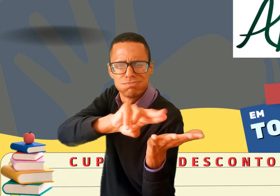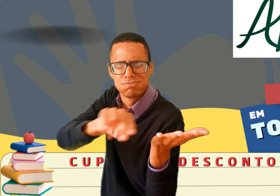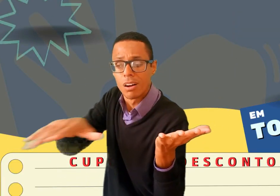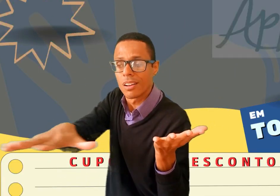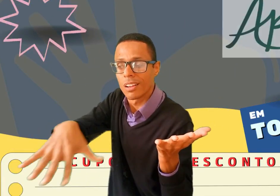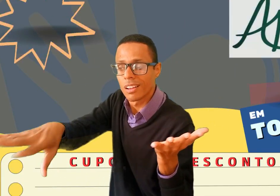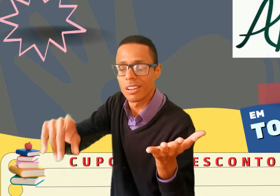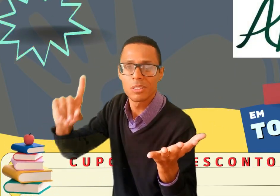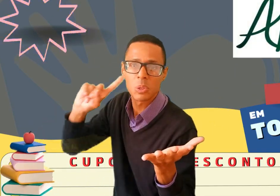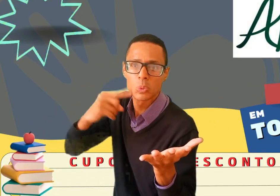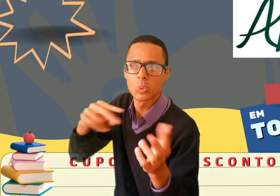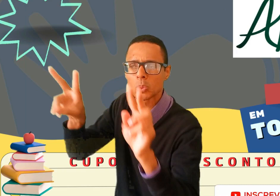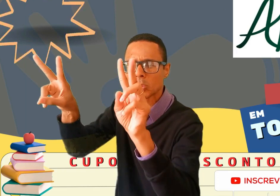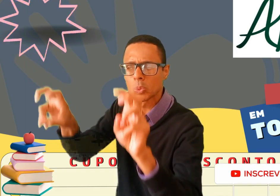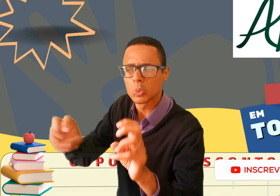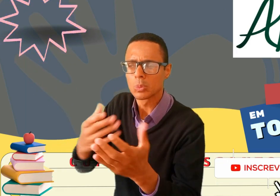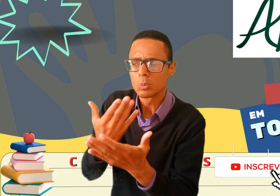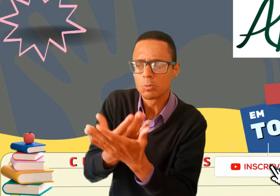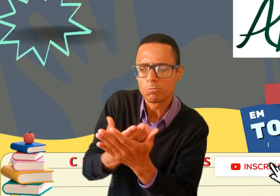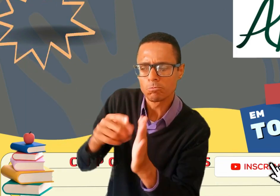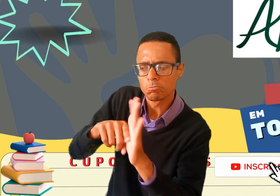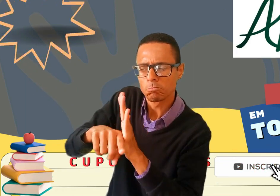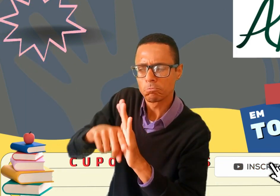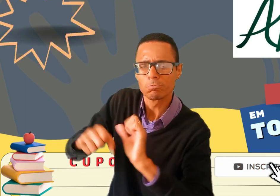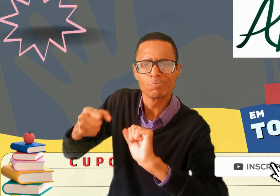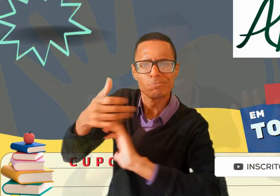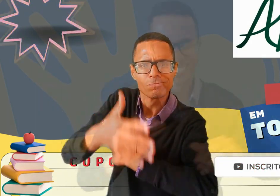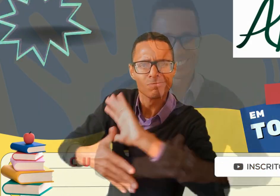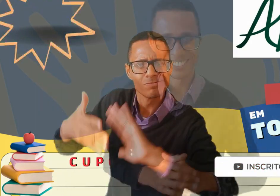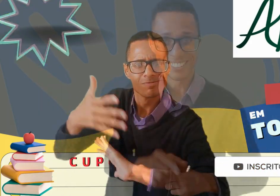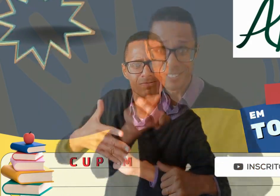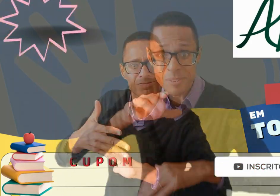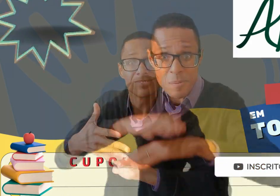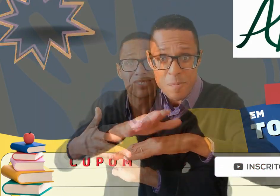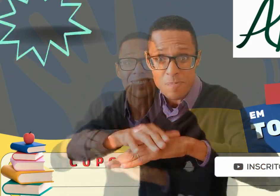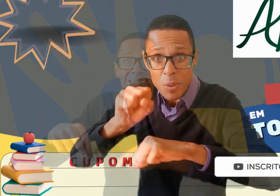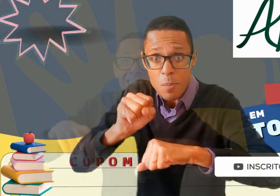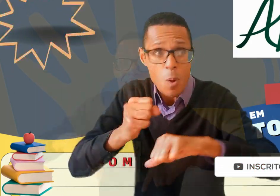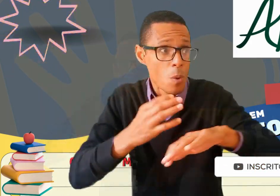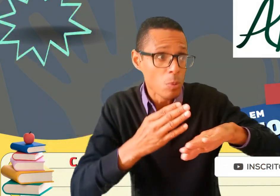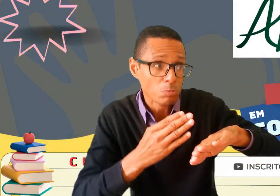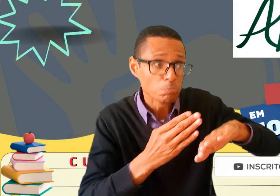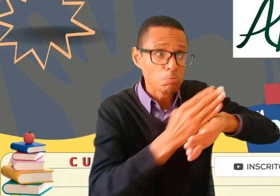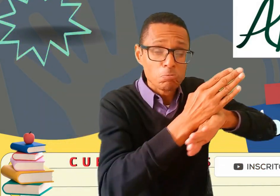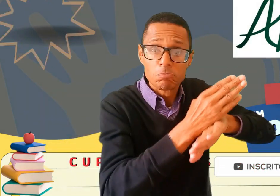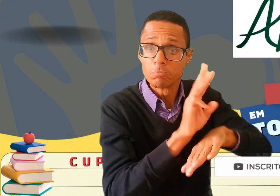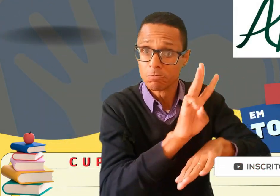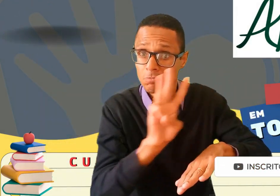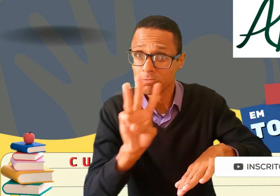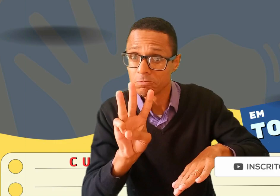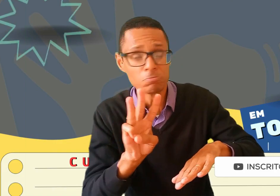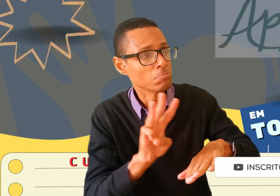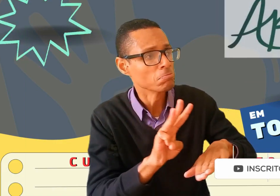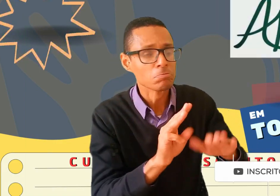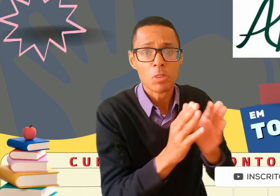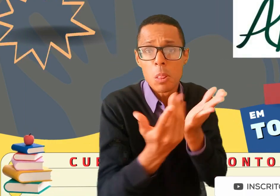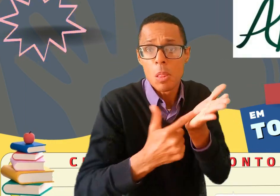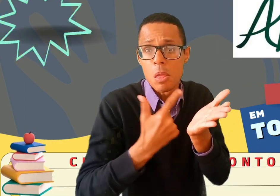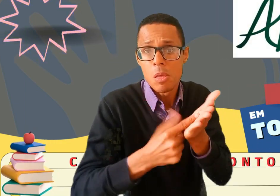deles sobre a comunidade surda e estudos das línguas de sinais, você poderá comprar qualquer título, a